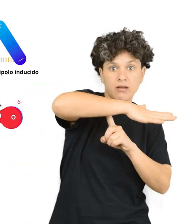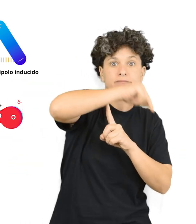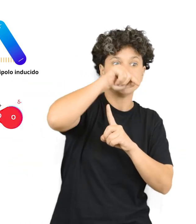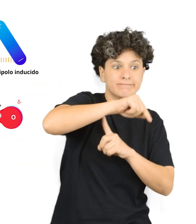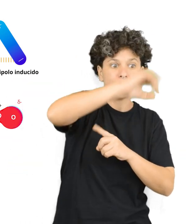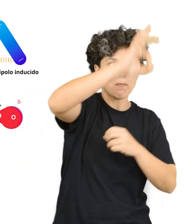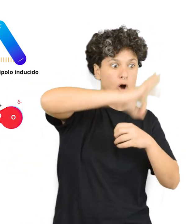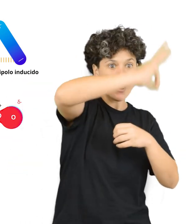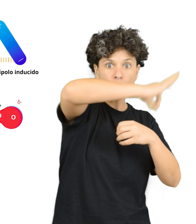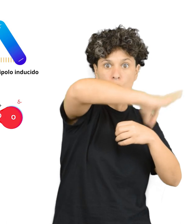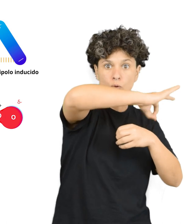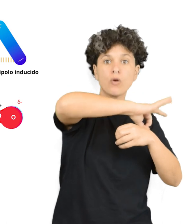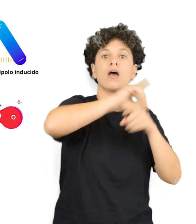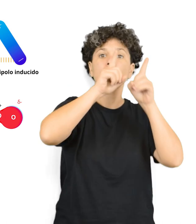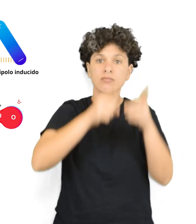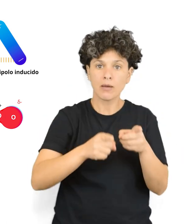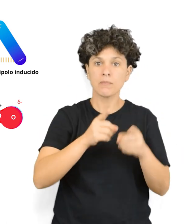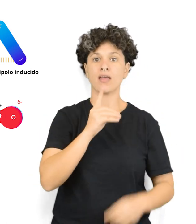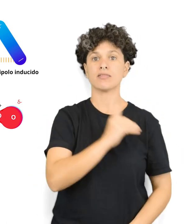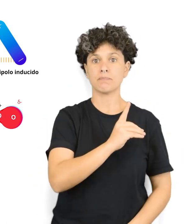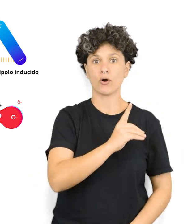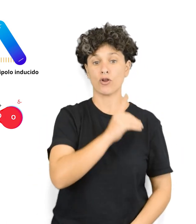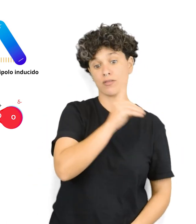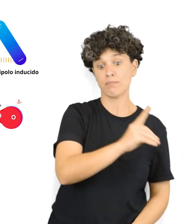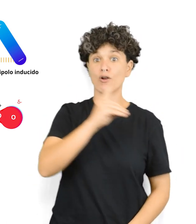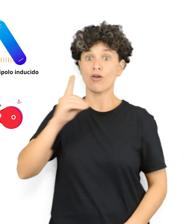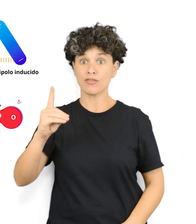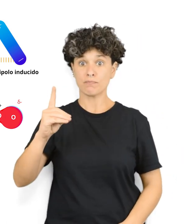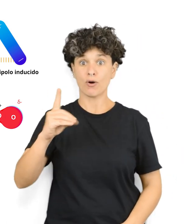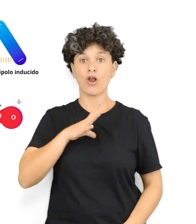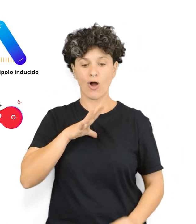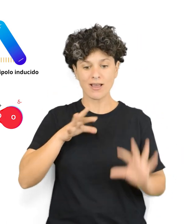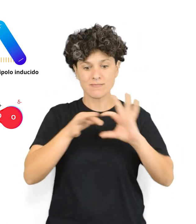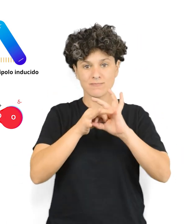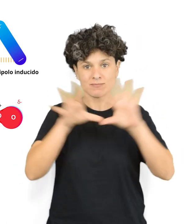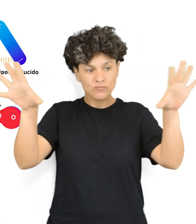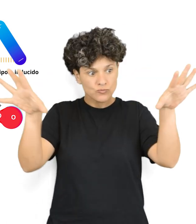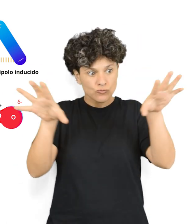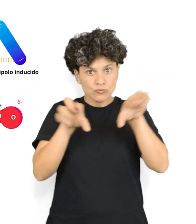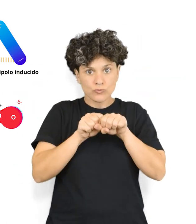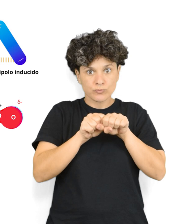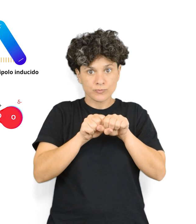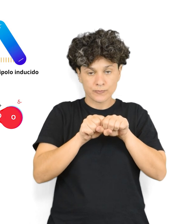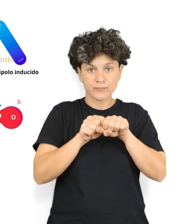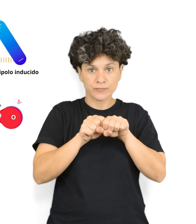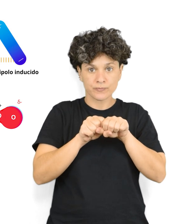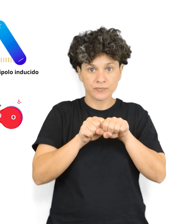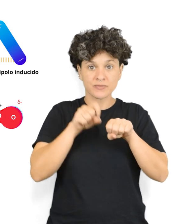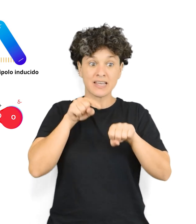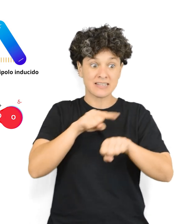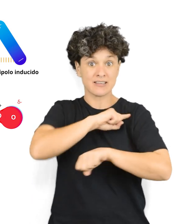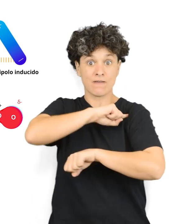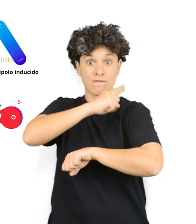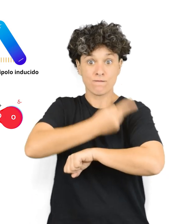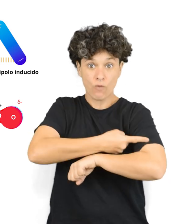molécula generando un dipolo en esta otra molécula, dipolo inducido. Esta interacción dipolo-dipolo inducido